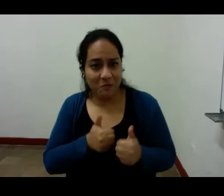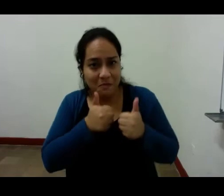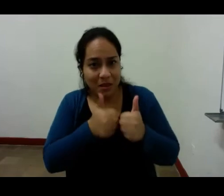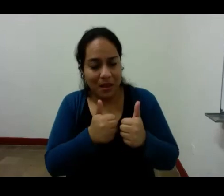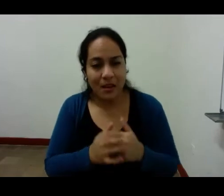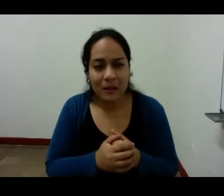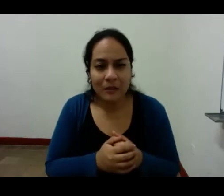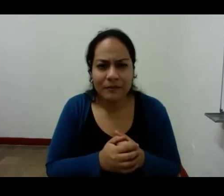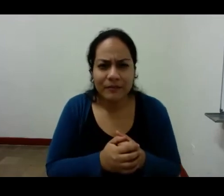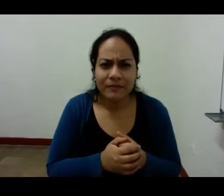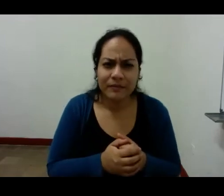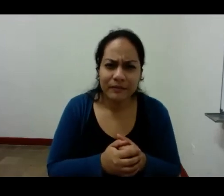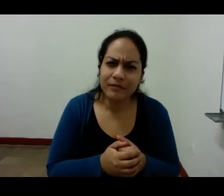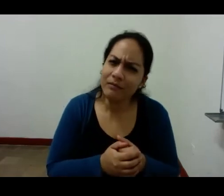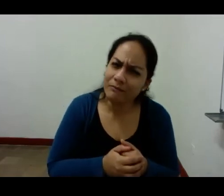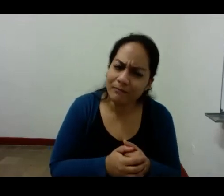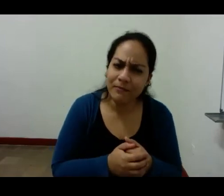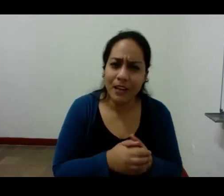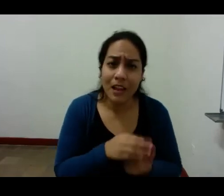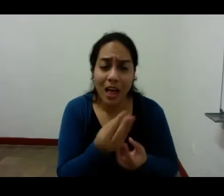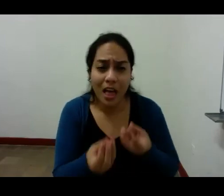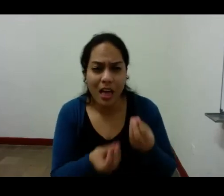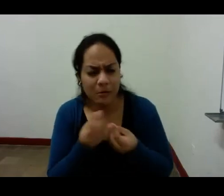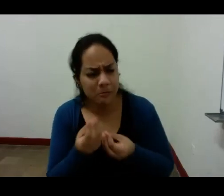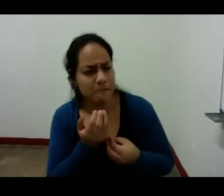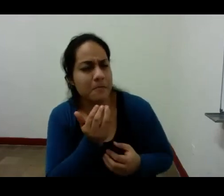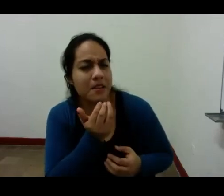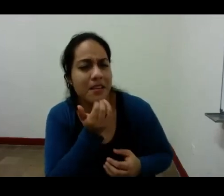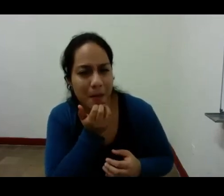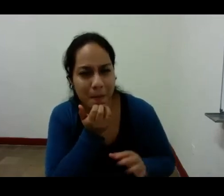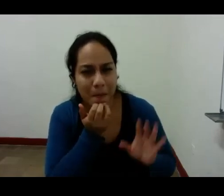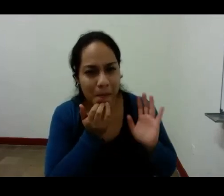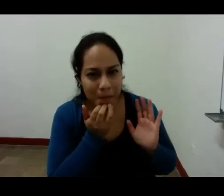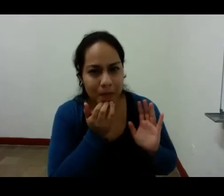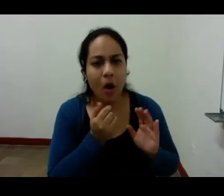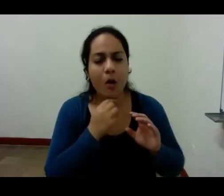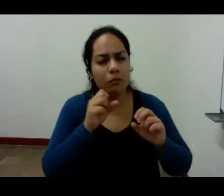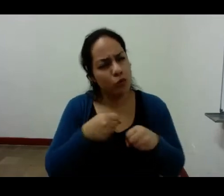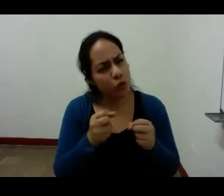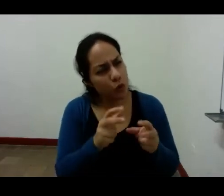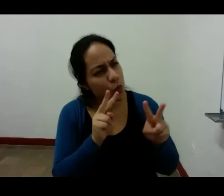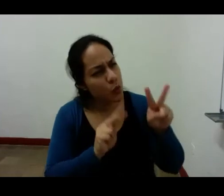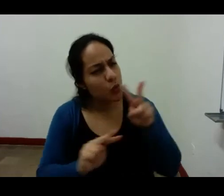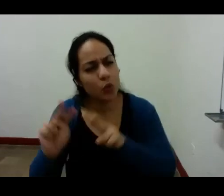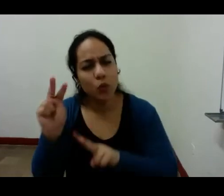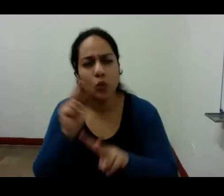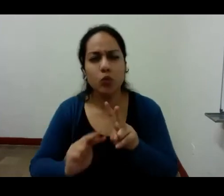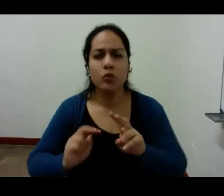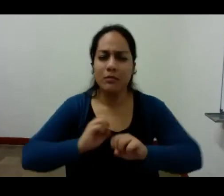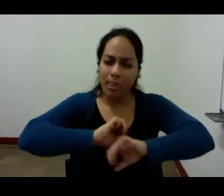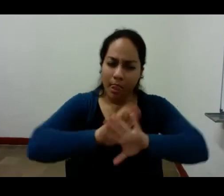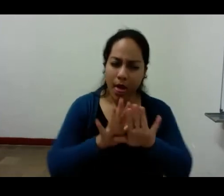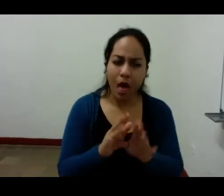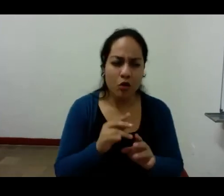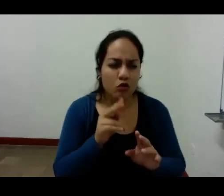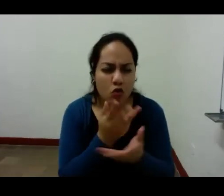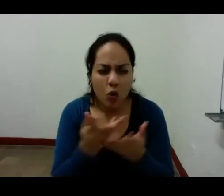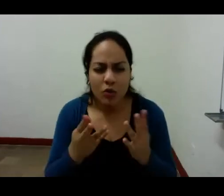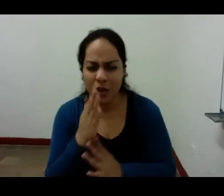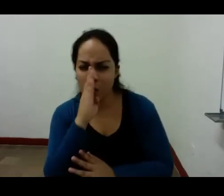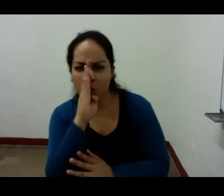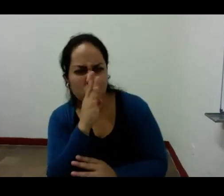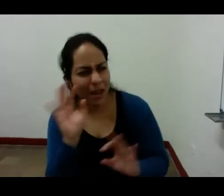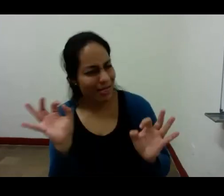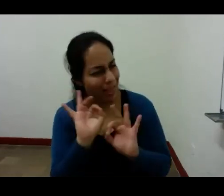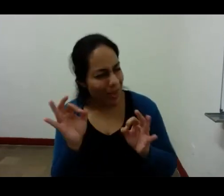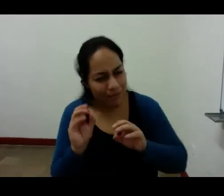es uno de los elementos por ejemplo en que puede verse sin duda la experimentación de Bernardo Suárez